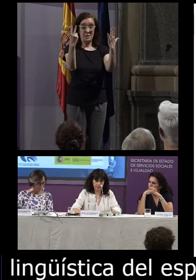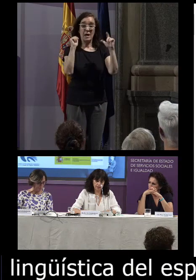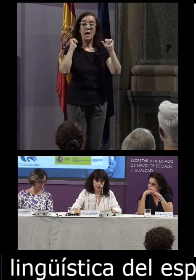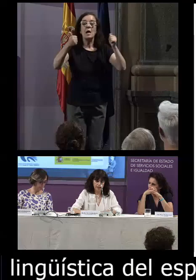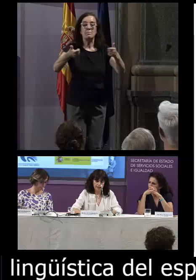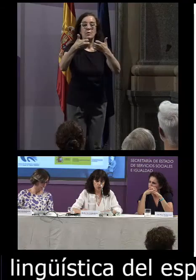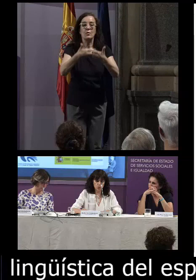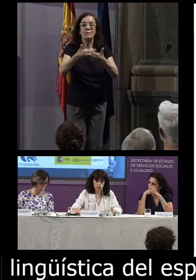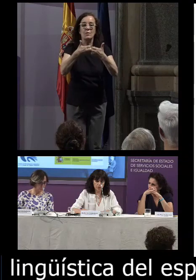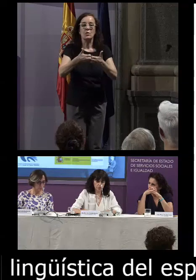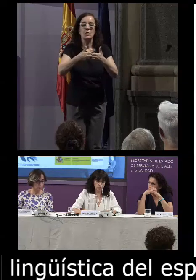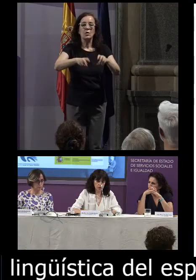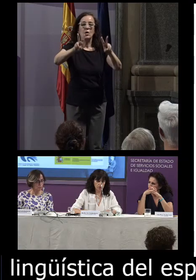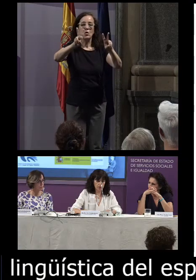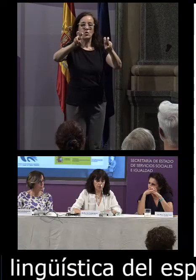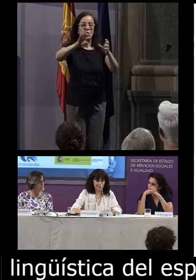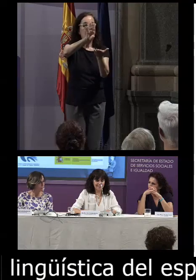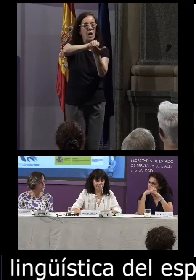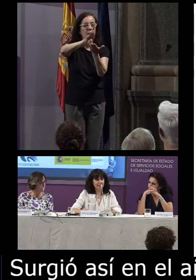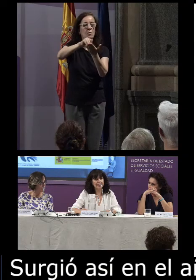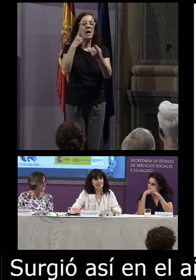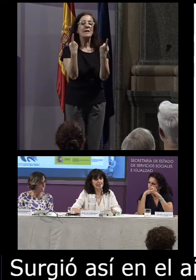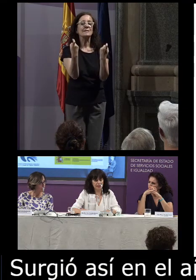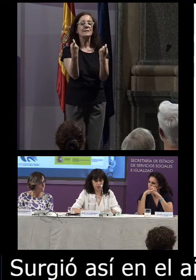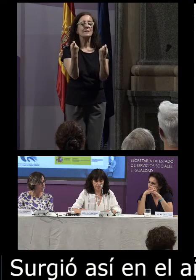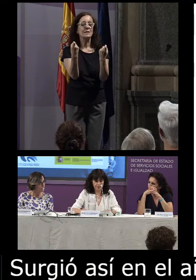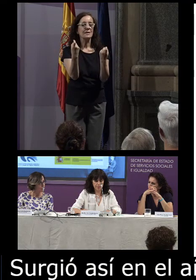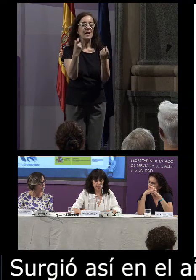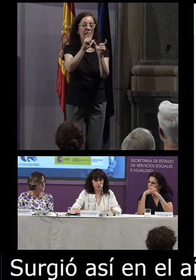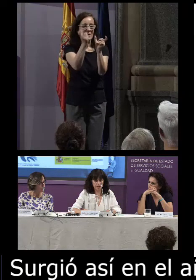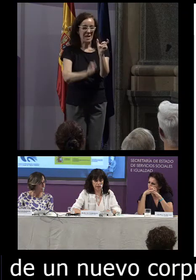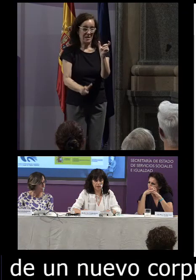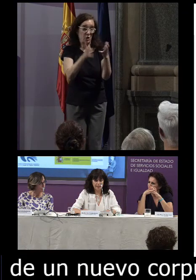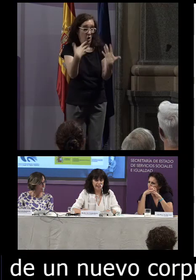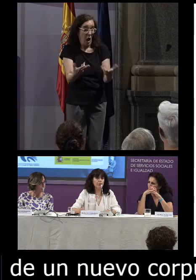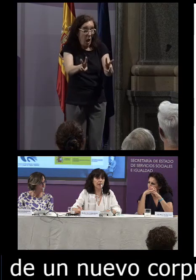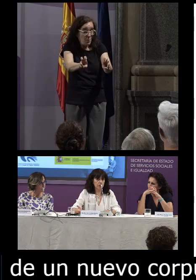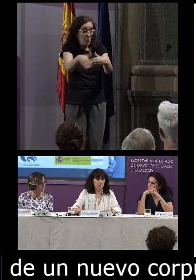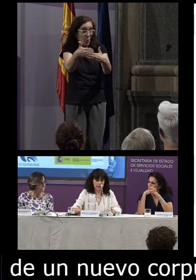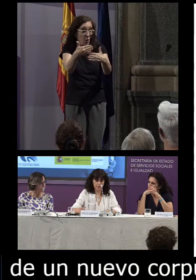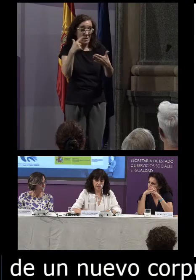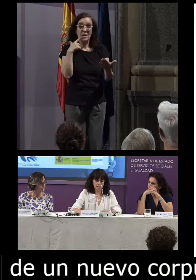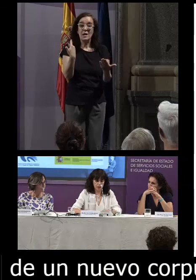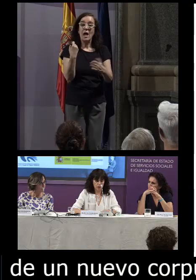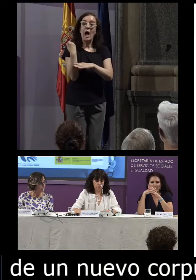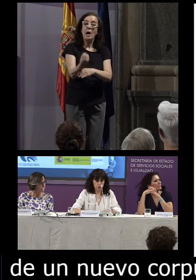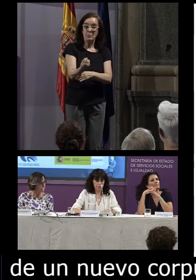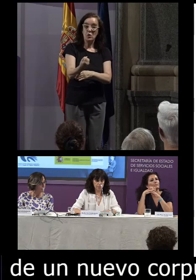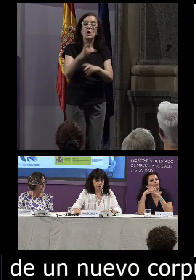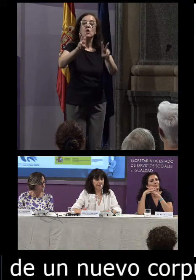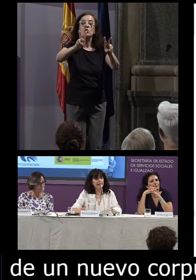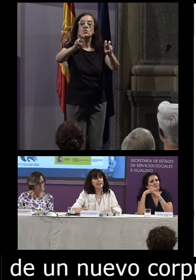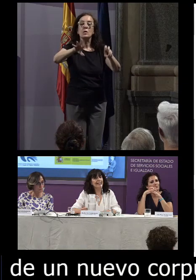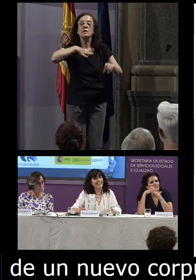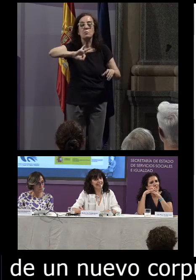en marcha de un nuevo corpus acorde con las necesidades de la lexicografía más moderna apoyado además con las nuevas